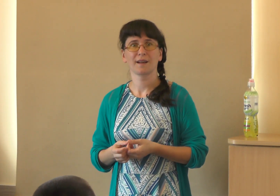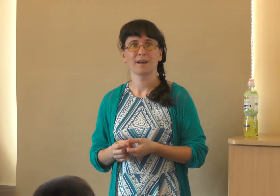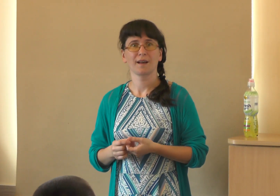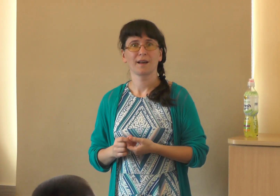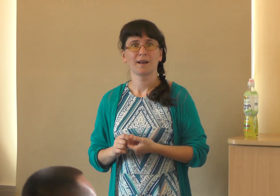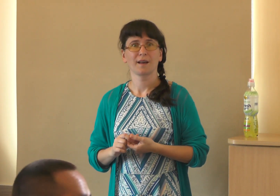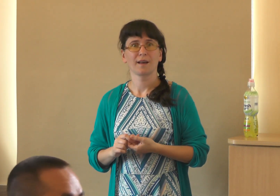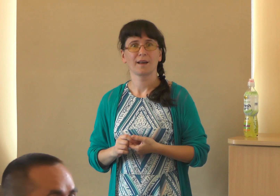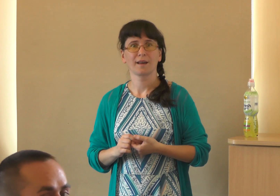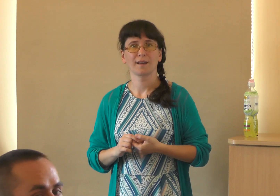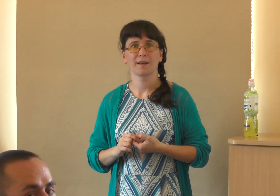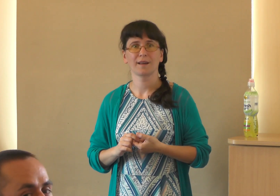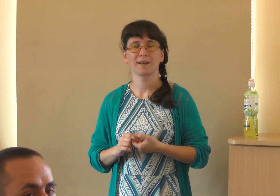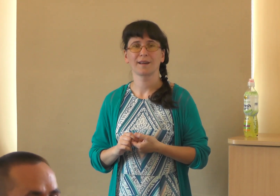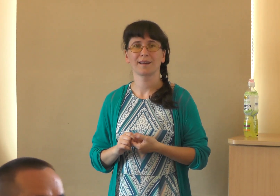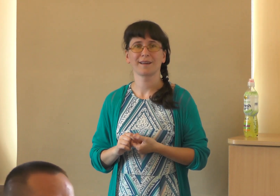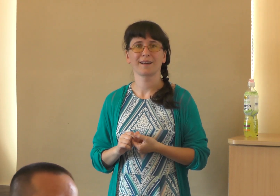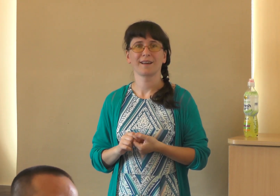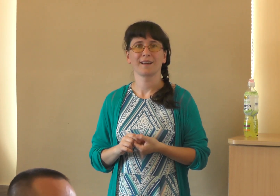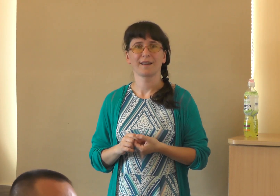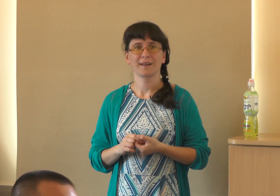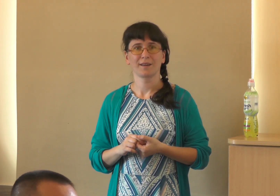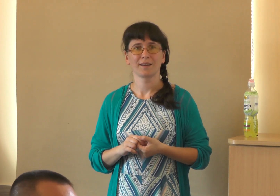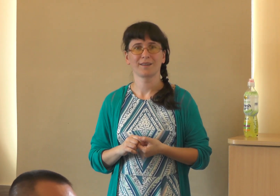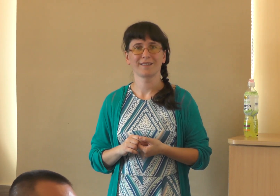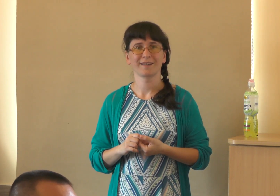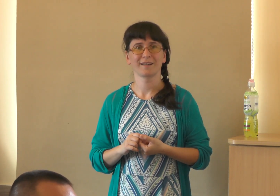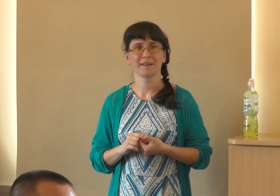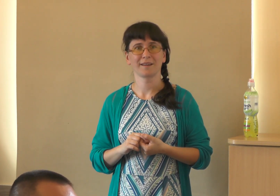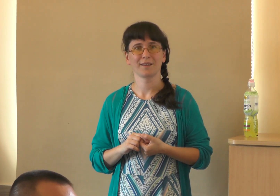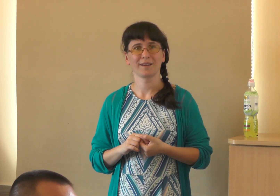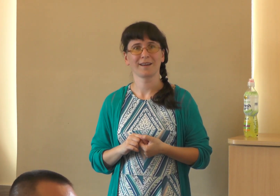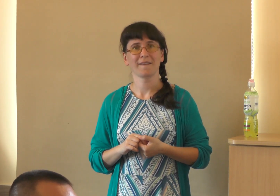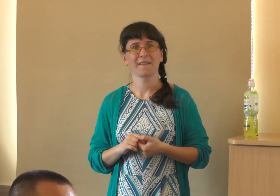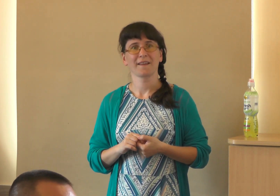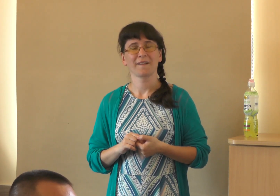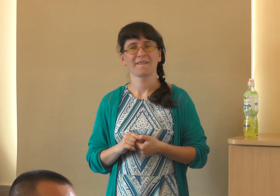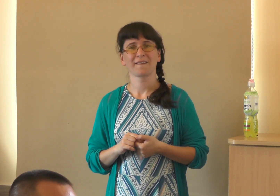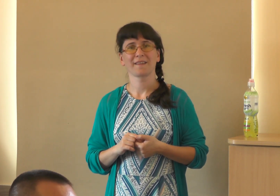говорят. Вот я тоже их вижу и все равно. Я говорю, как врачи. Я не могу, как в руке. Все равно.